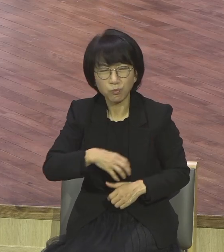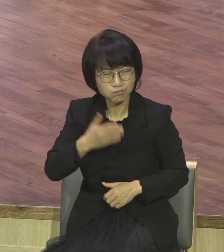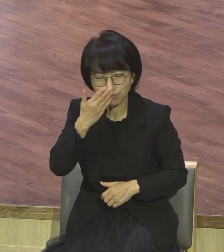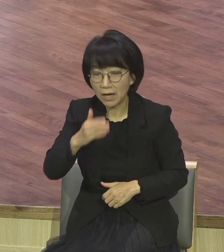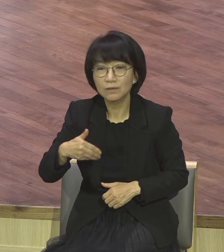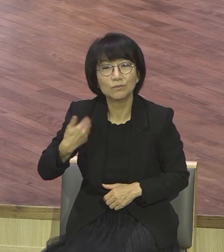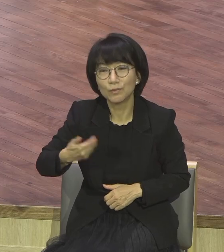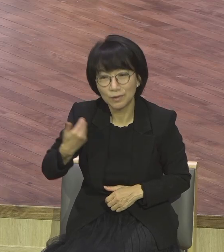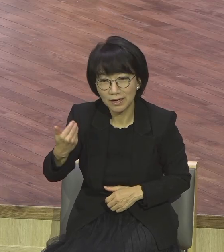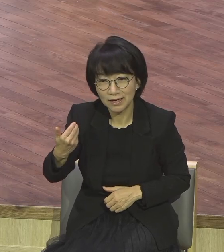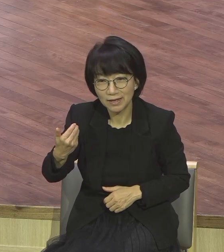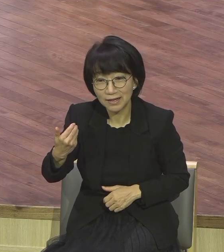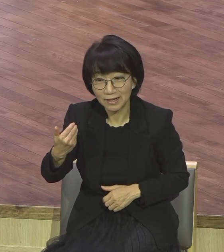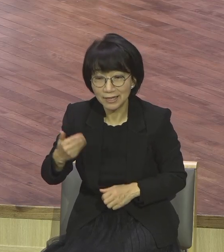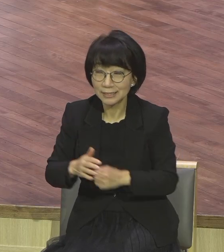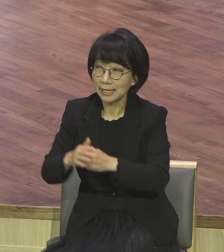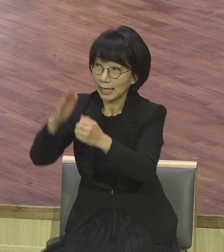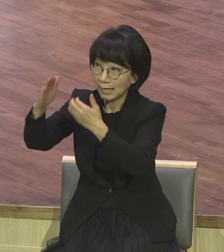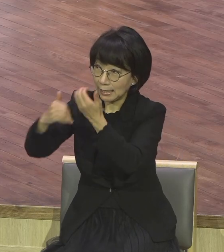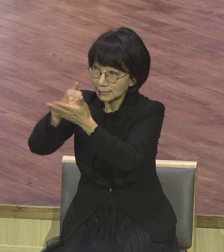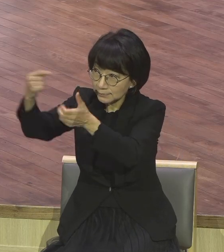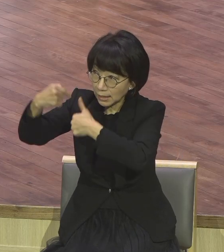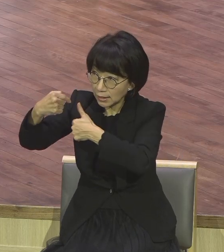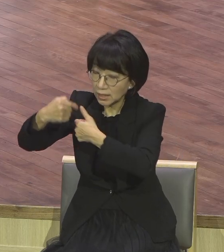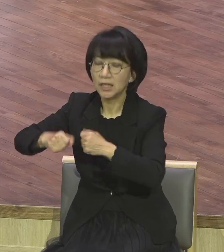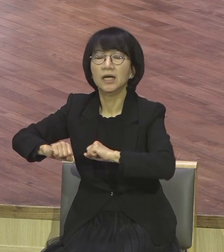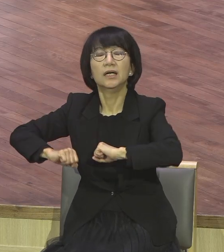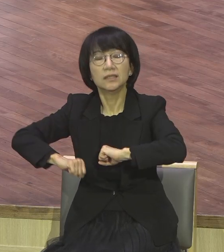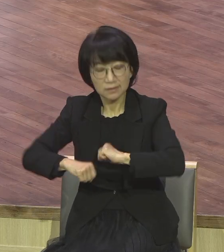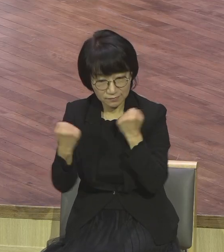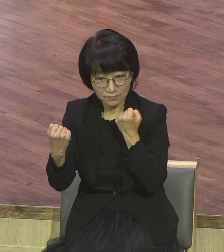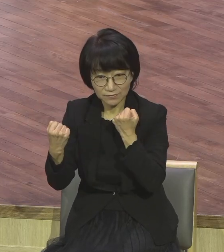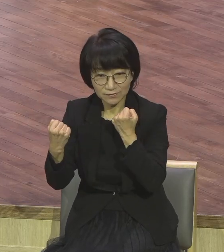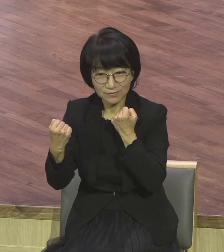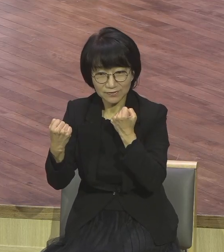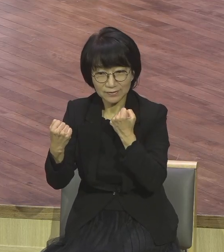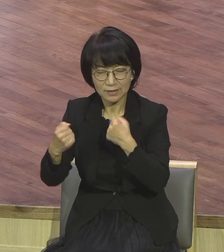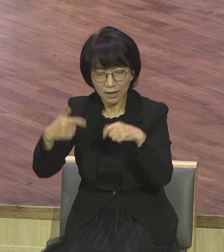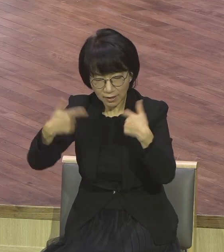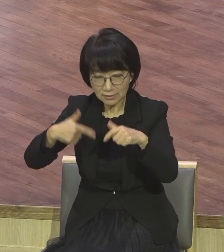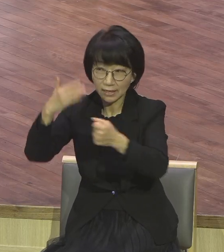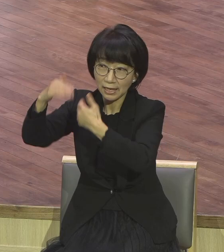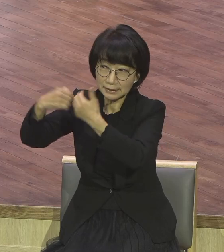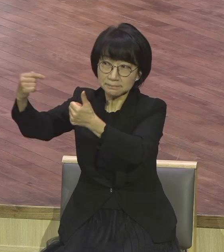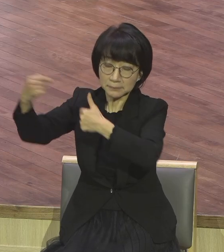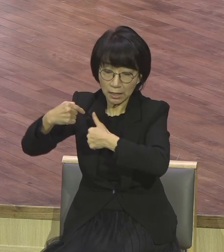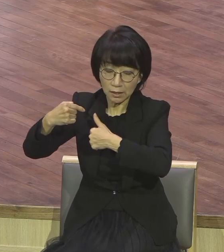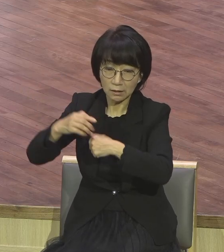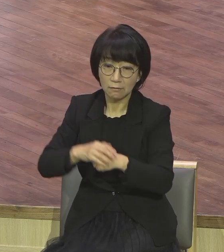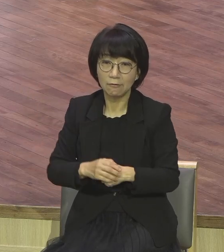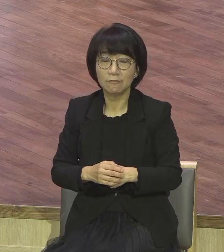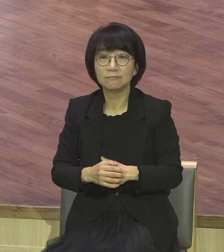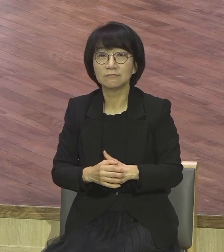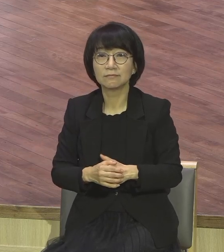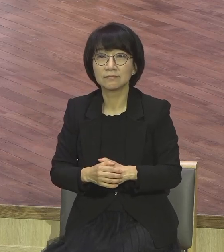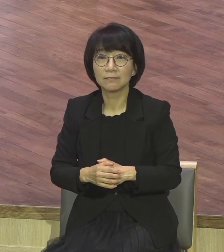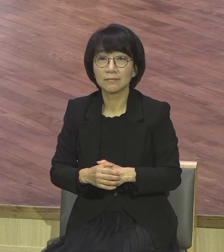칼하면 가고 서라면 쓰고 하면 하고 그렇게 하나님 그냥 하나님 중심 보시니까 실수도 축복으로